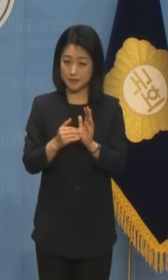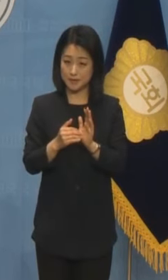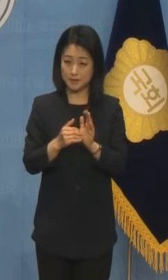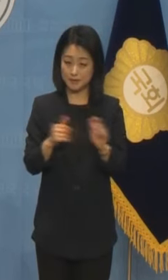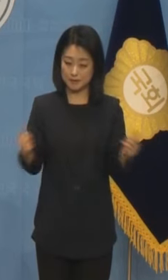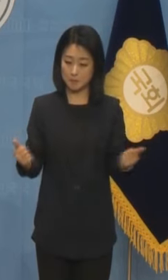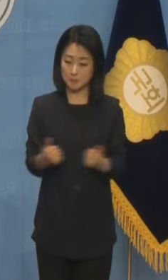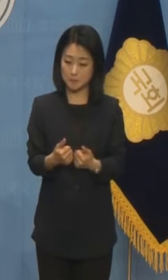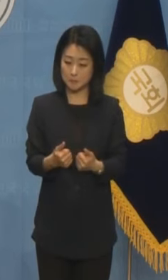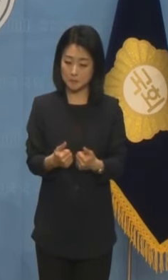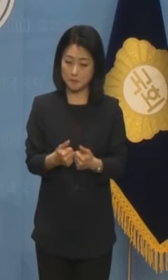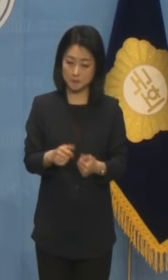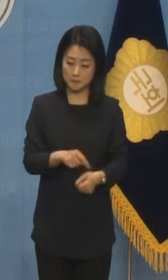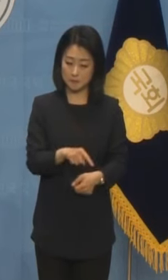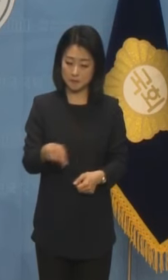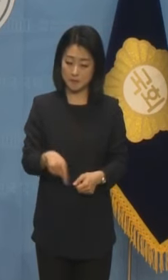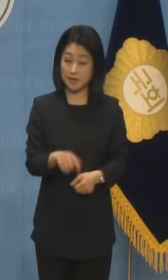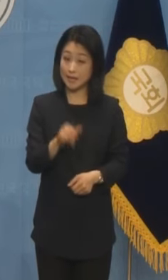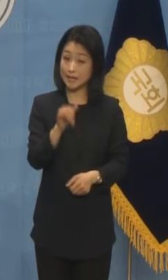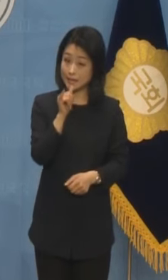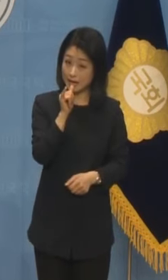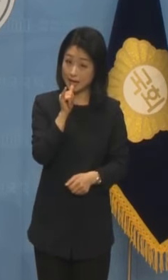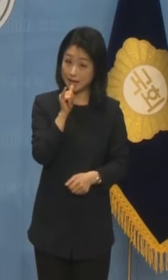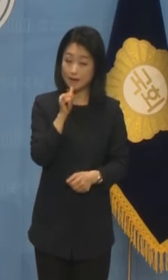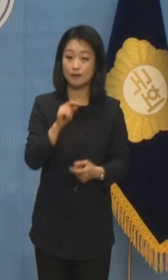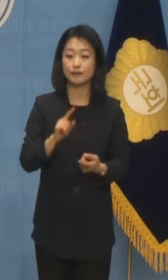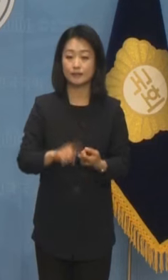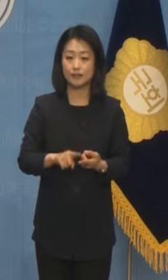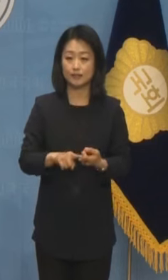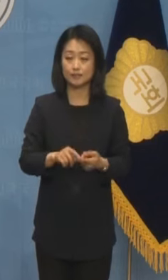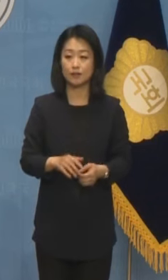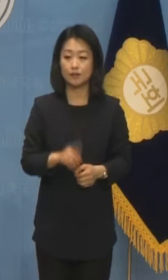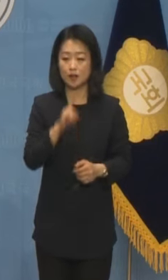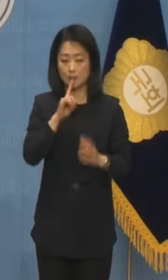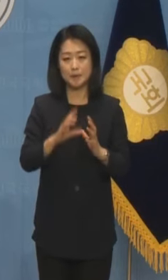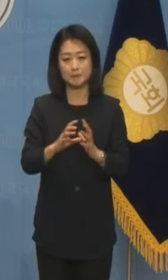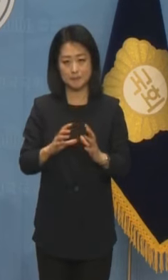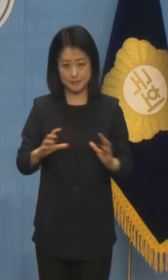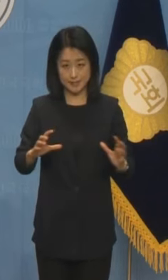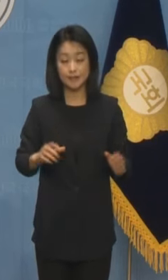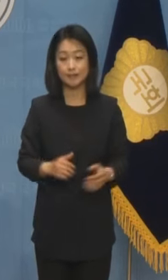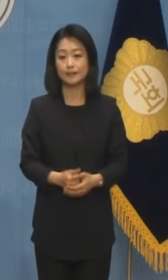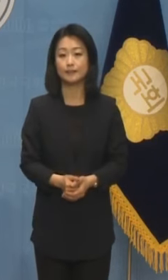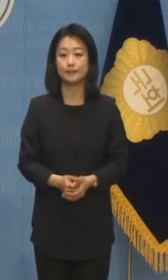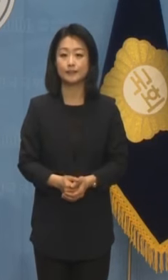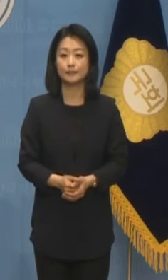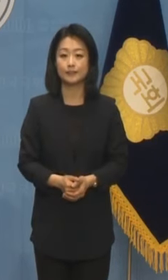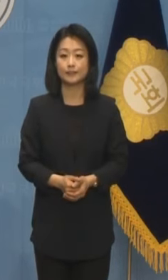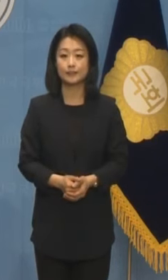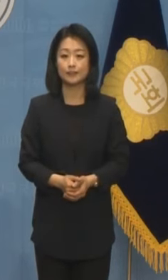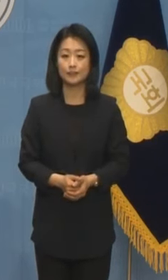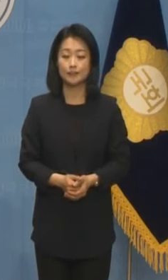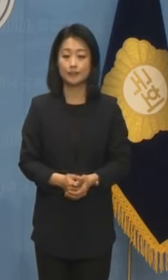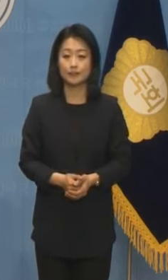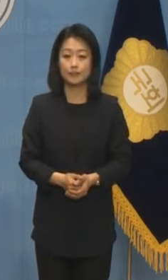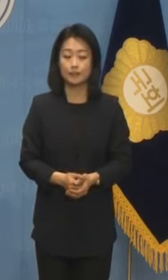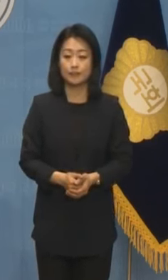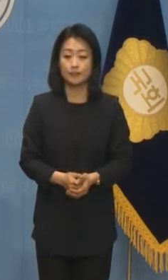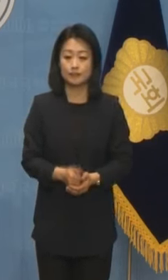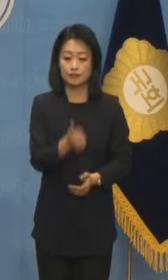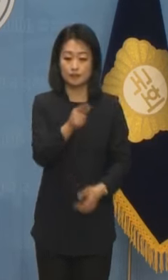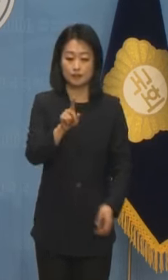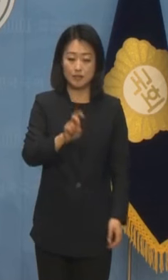가동됐다는 언론 보도와 관련 논란이 크게 일고 있습니다. 함성득